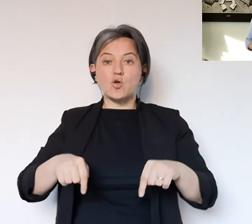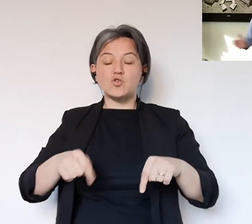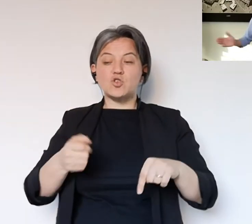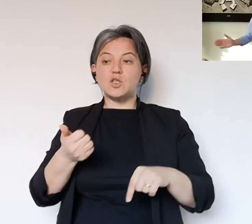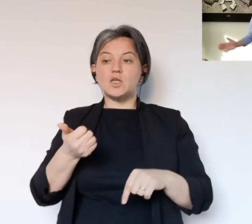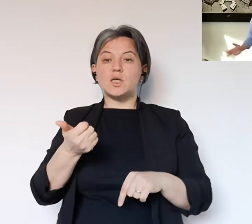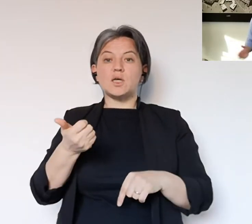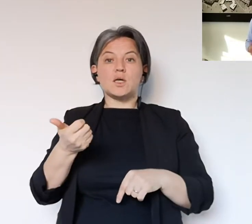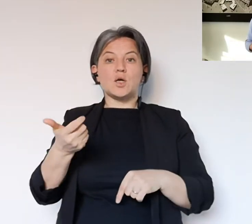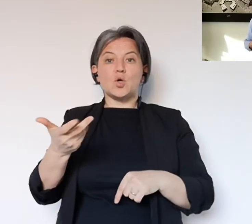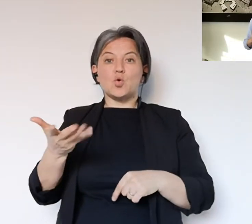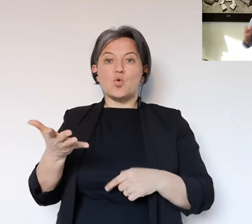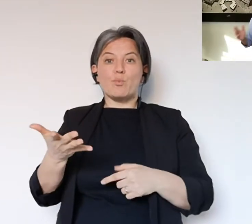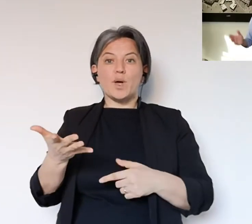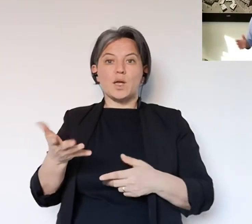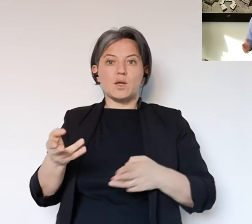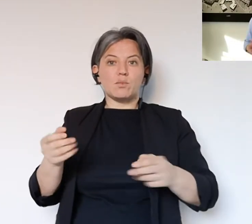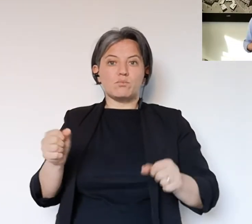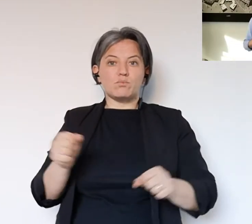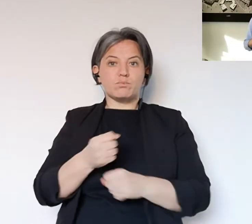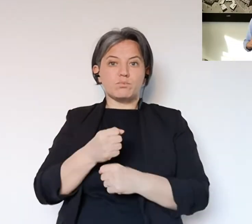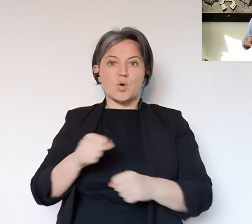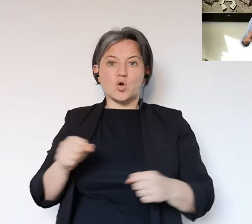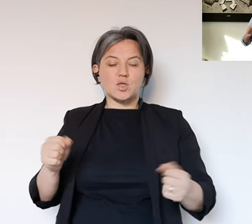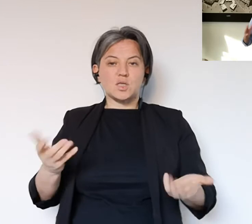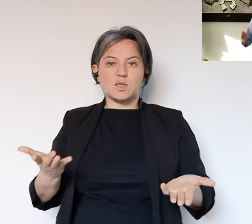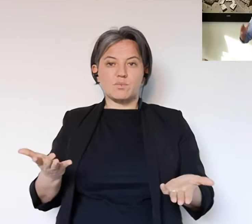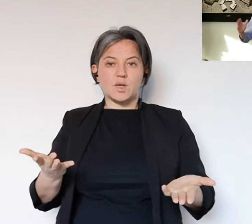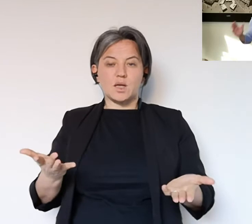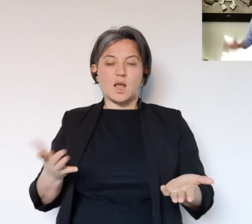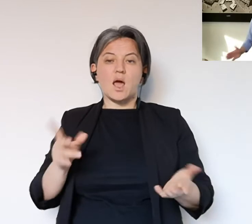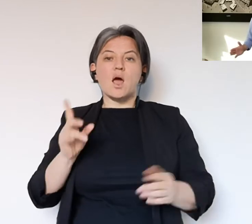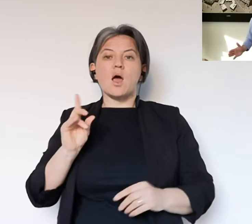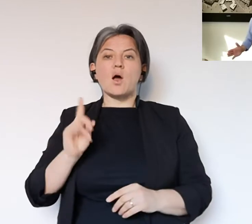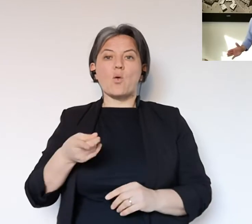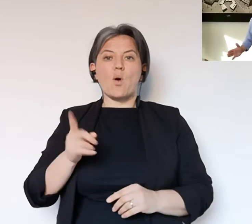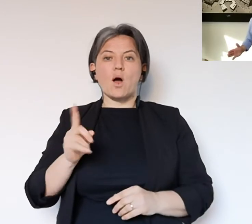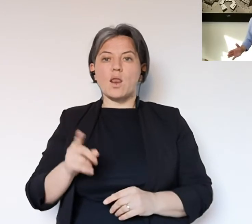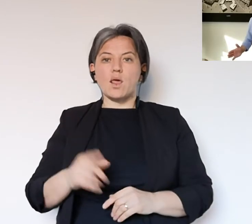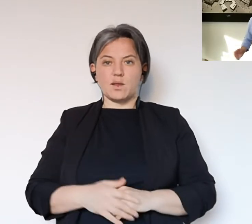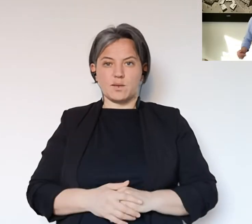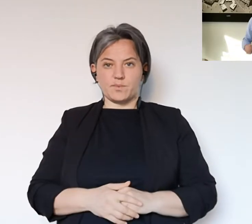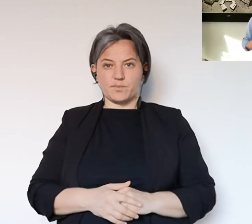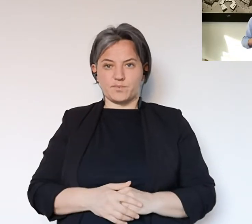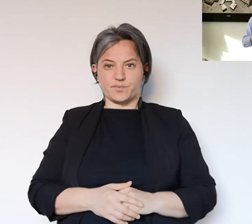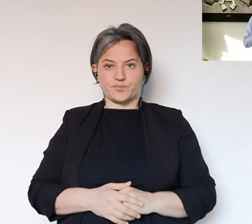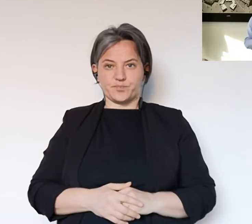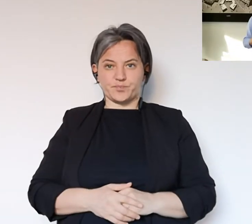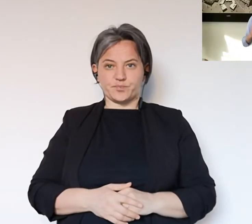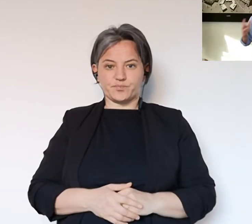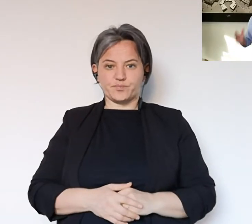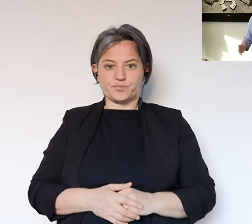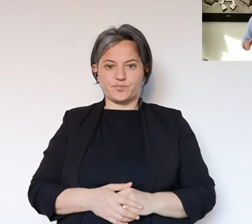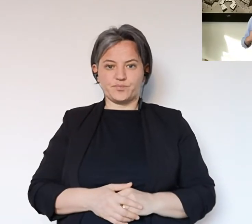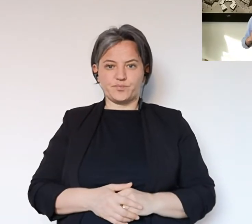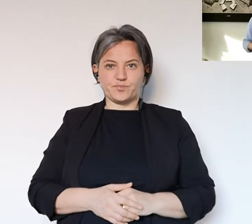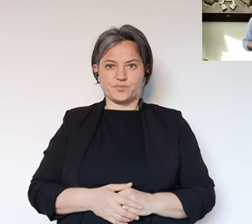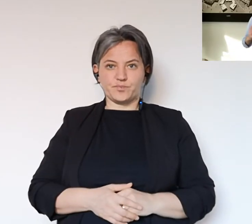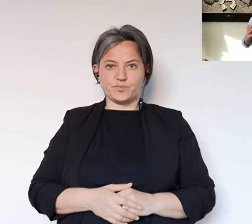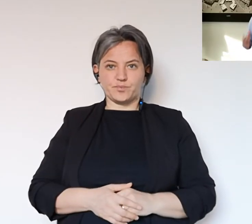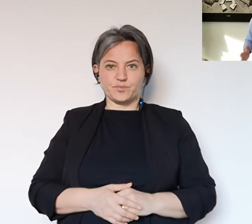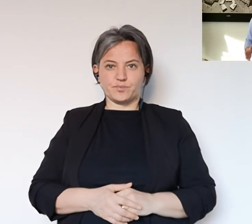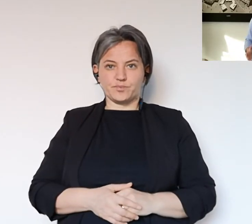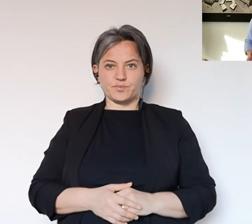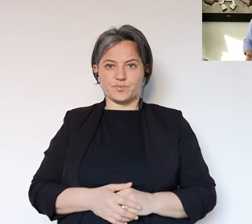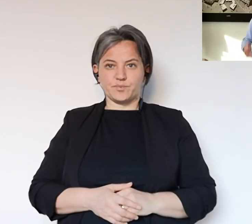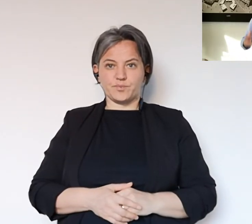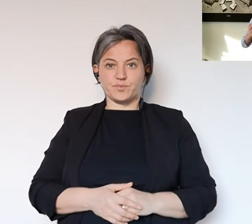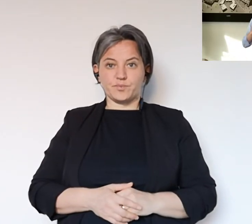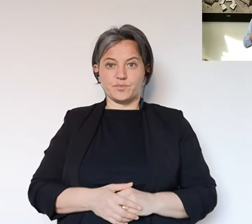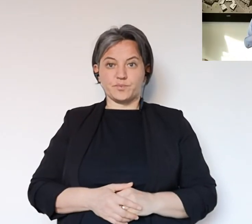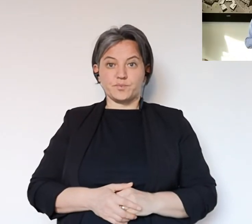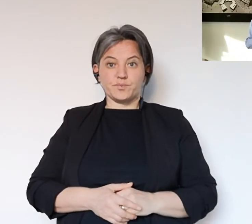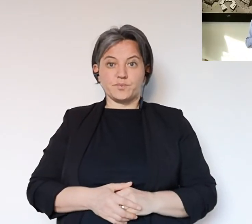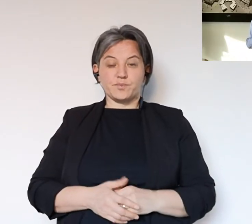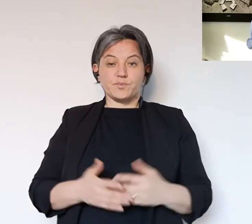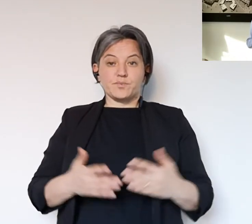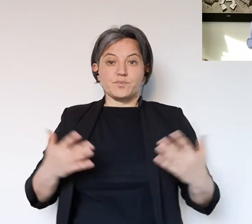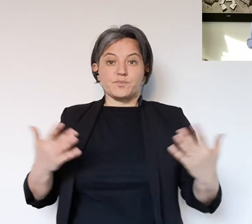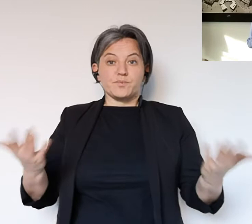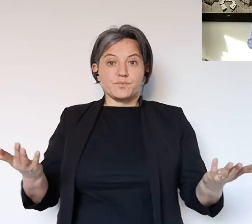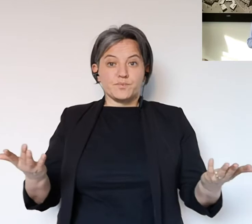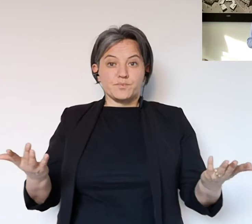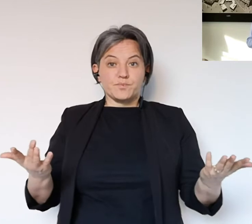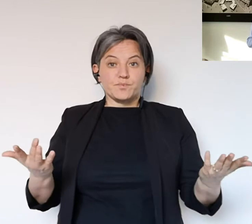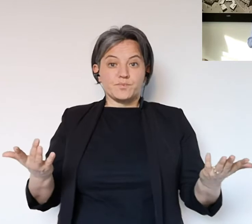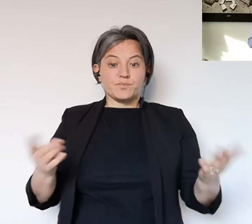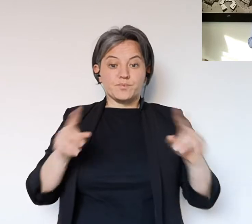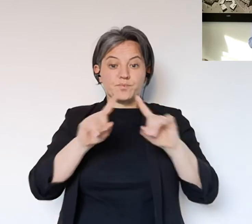una cosa che oggi non riusciamo a quantificare. Questa cosa che noi non riusciamo a quantificare è cosa